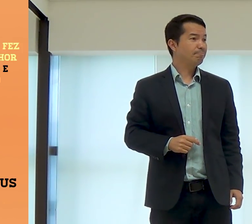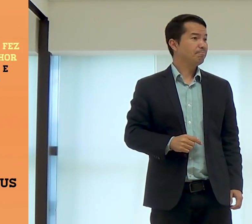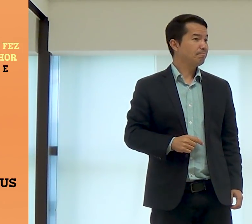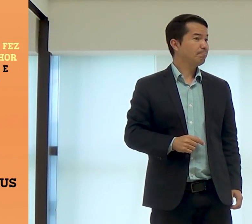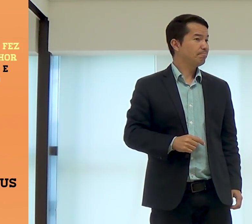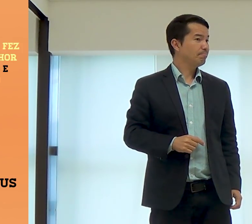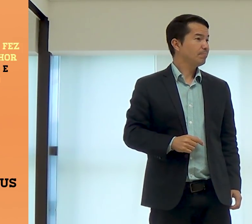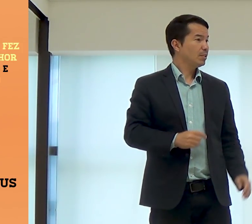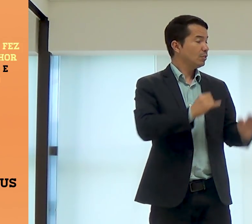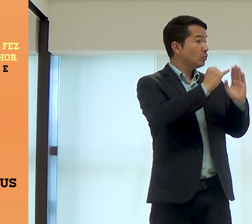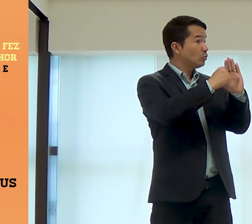obediente,